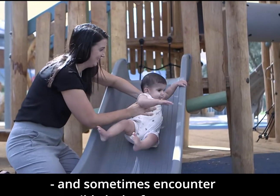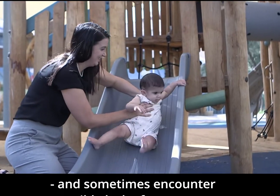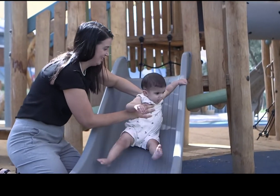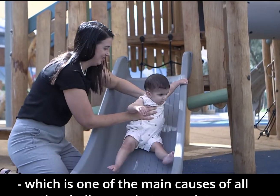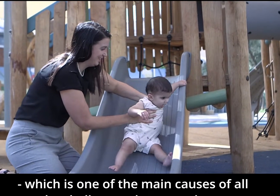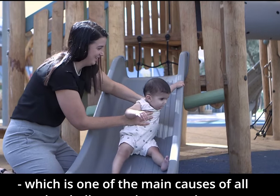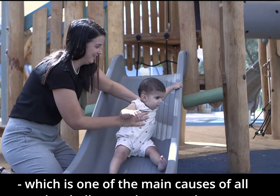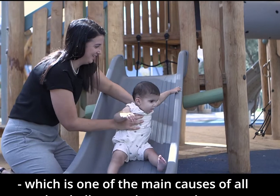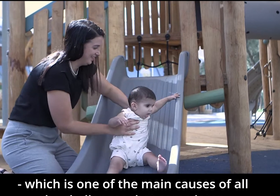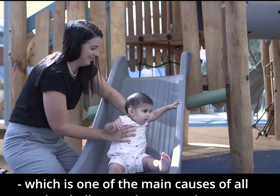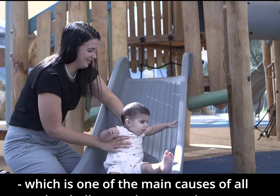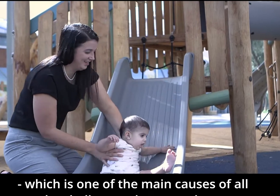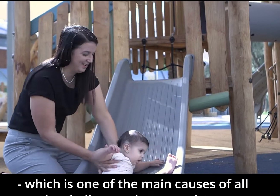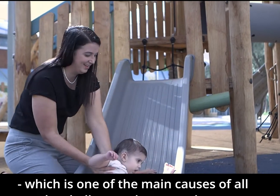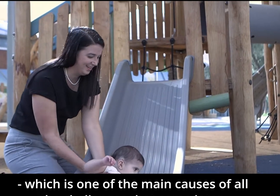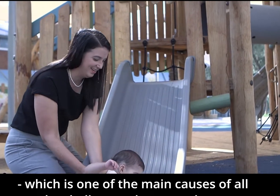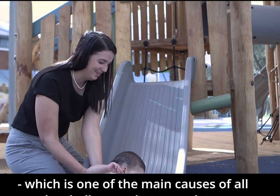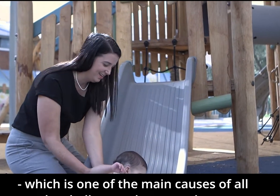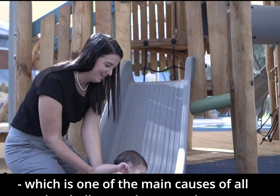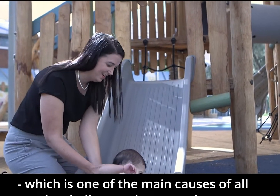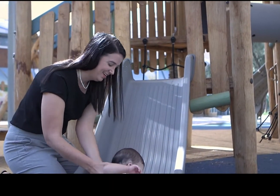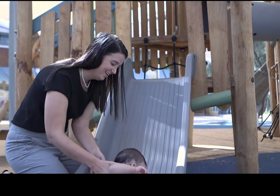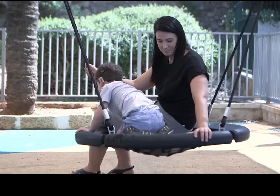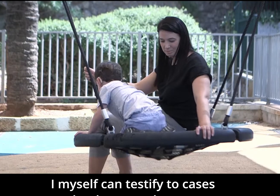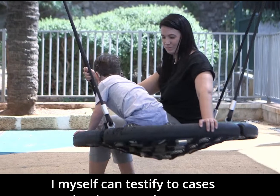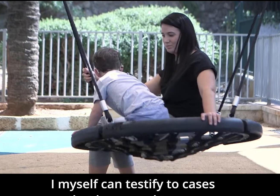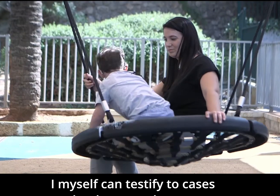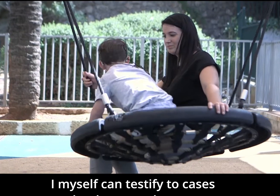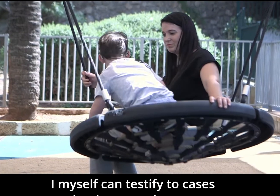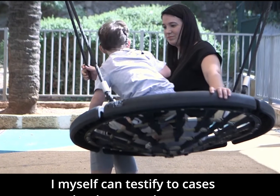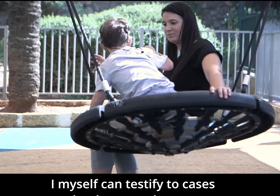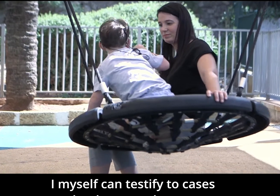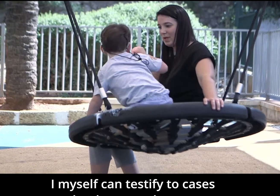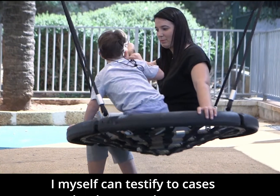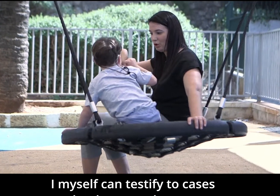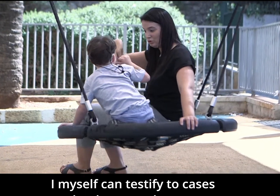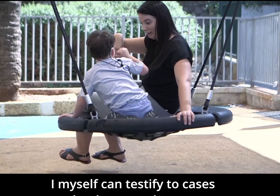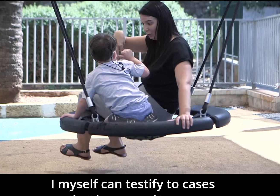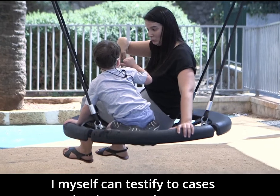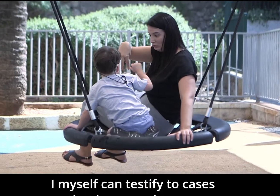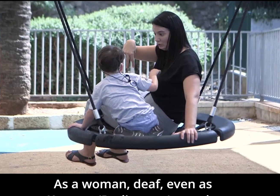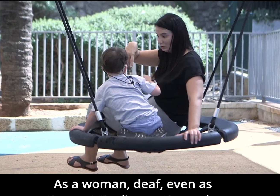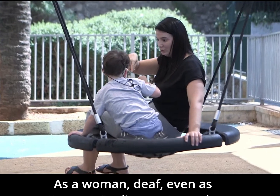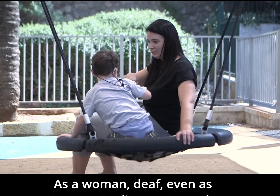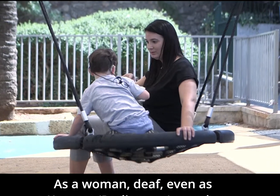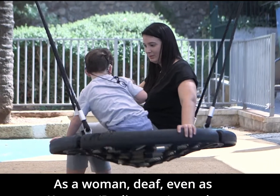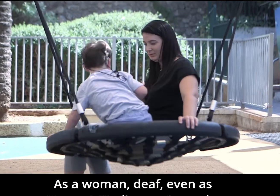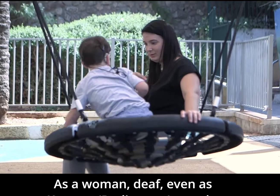זה אחד הקומים העיקריים לכל האפקטים שבאים אחר כך אני בעצמי יכולה להעיד על מקרים שקרו לי בתור גם כאישה